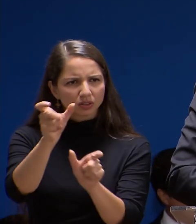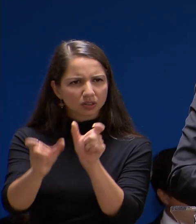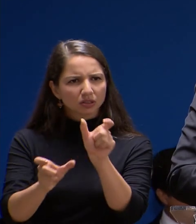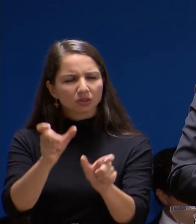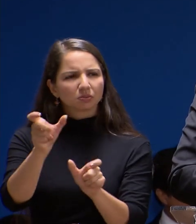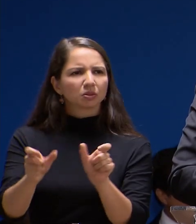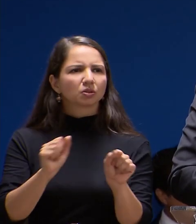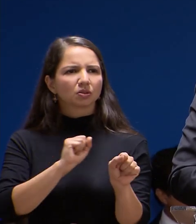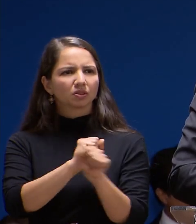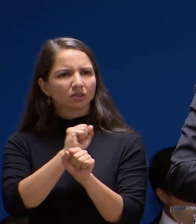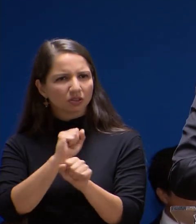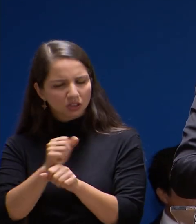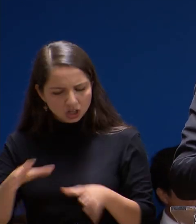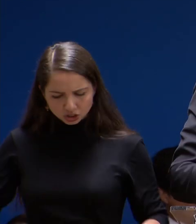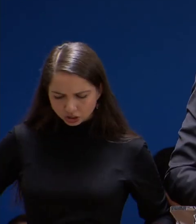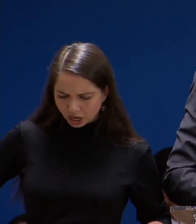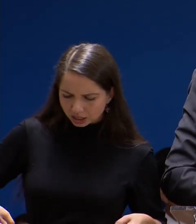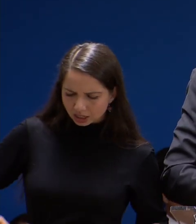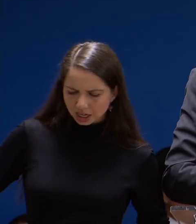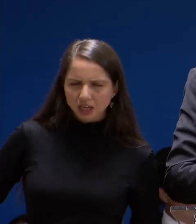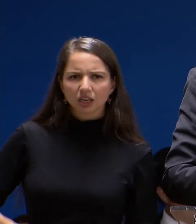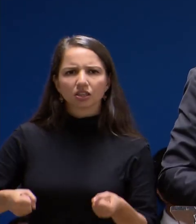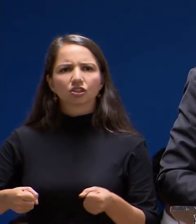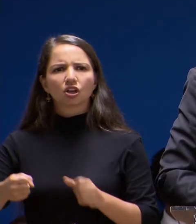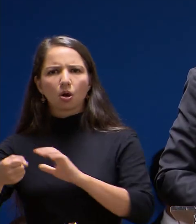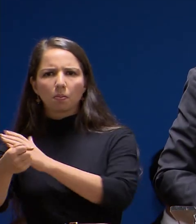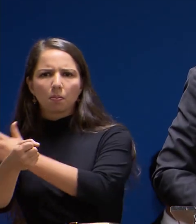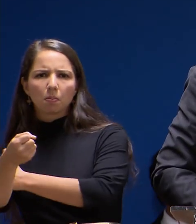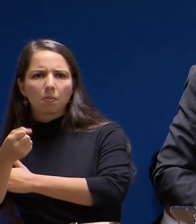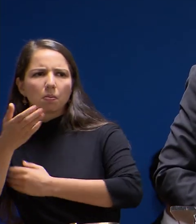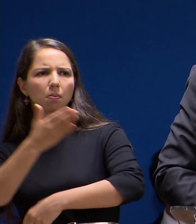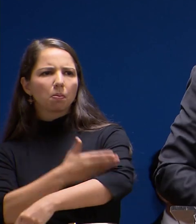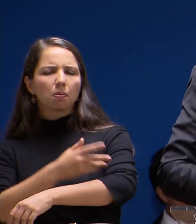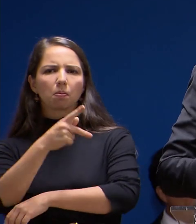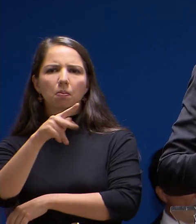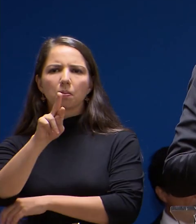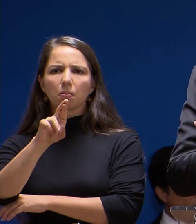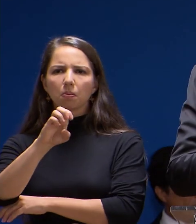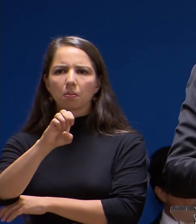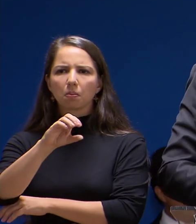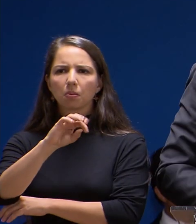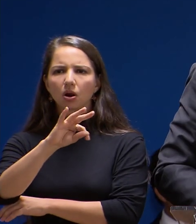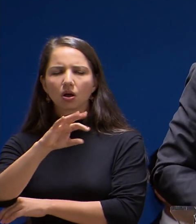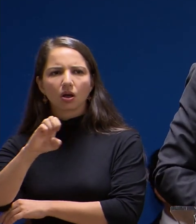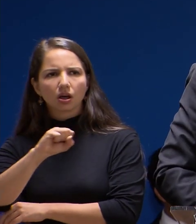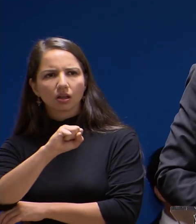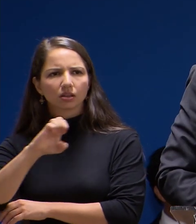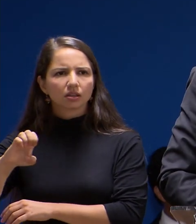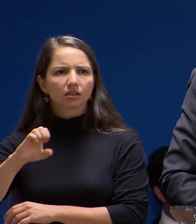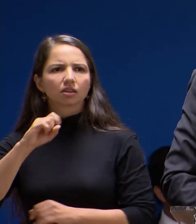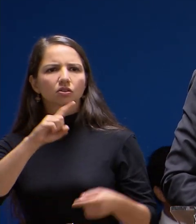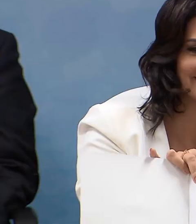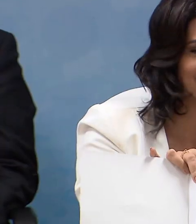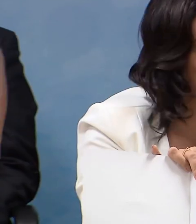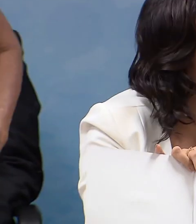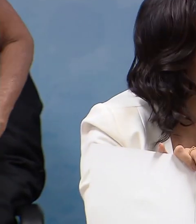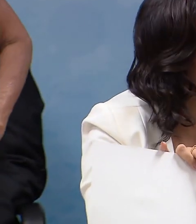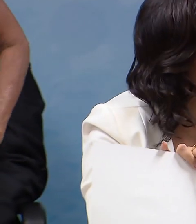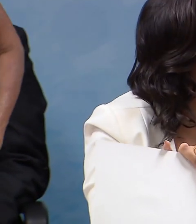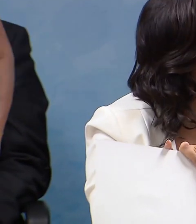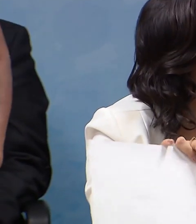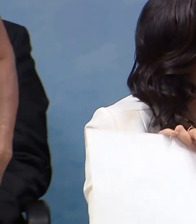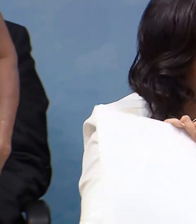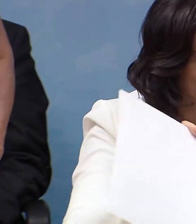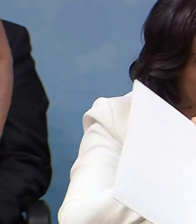de cadeira de rodas, de prótese, enfim, de instrumentos de apoio às pessoas com deficiência. A primeira